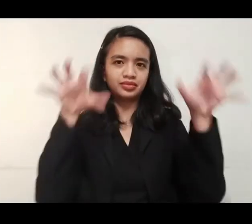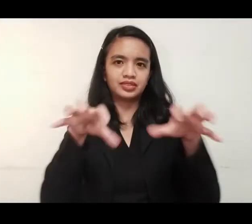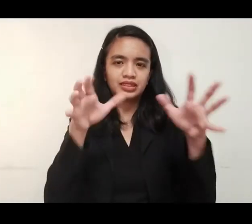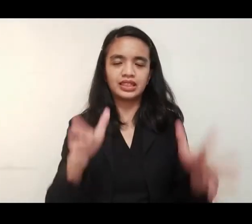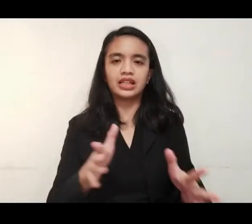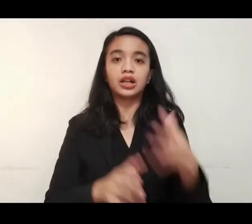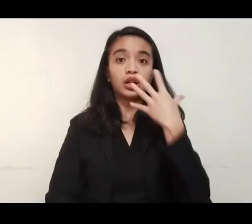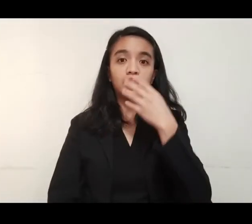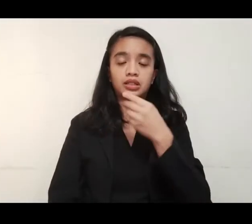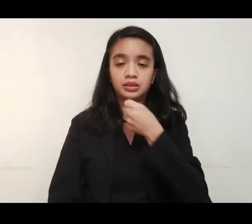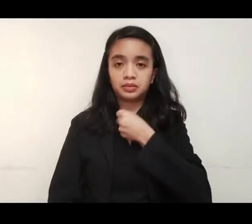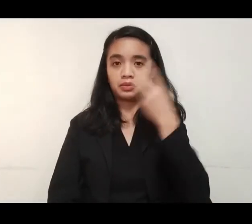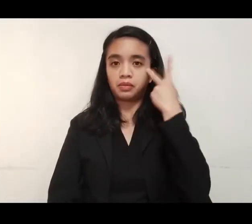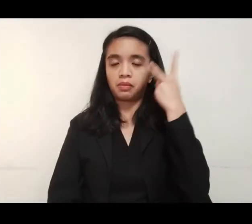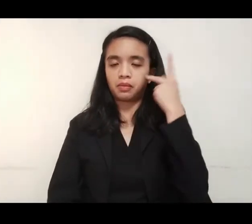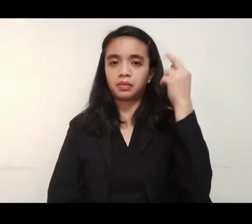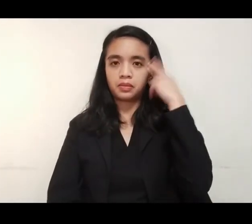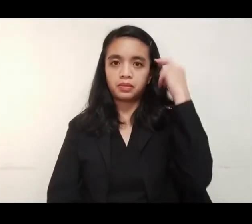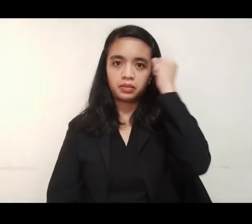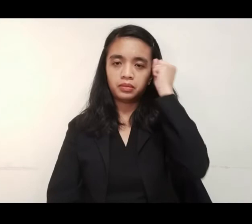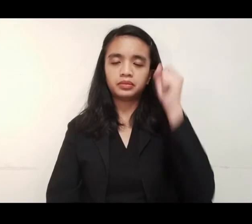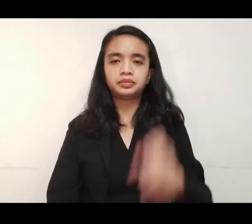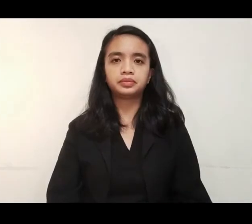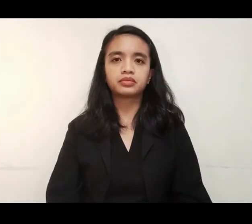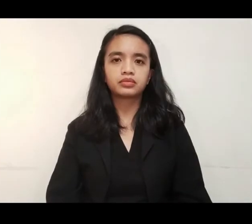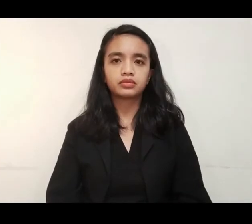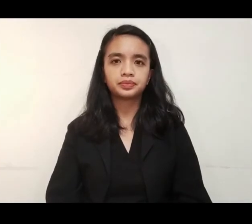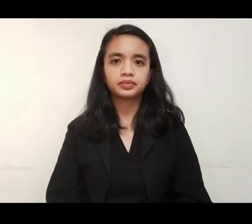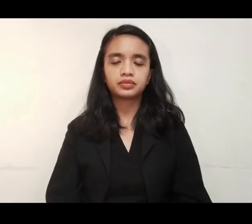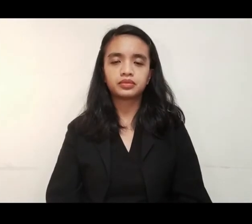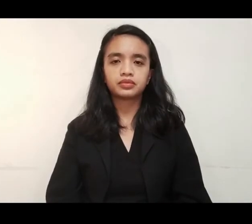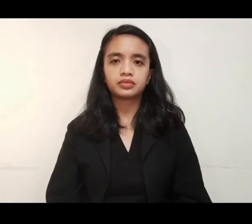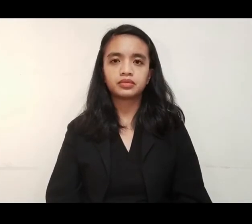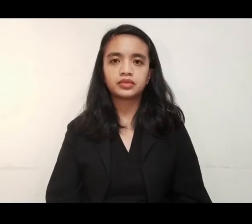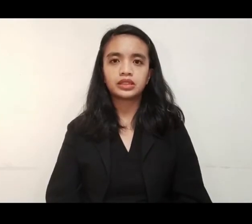frontliners. Silipin sa report ni Russell Simorio.